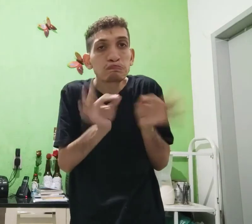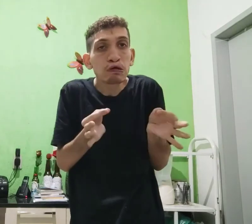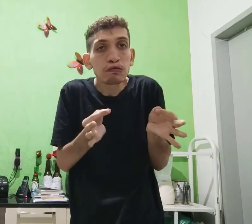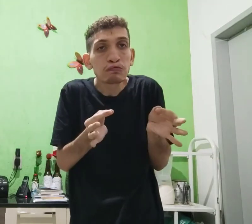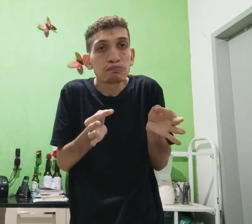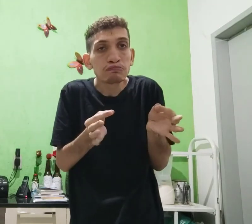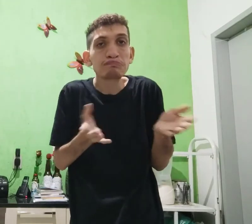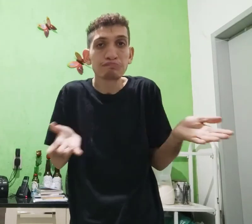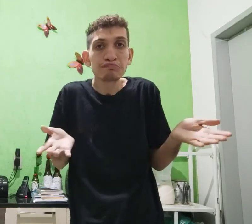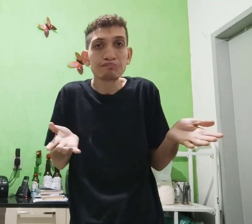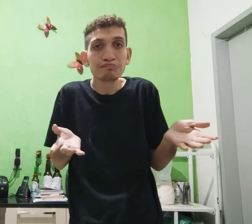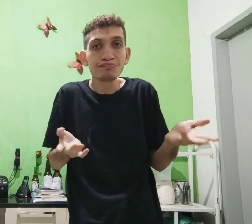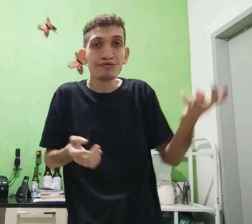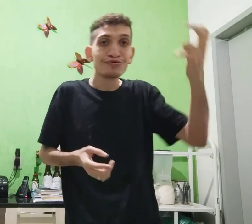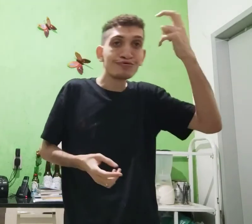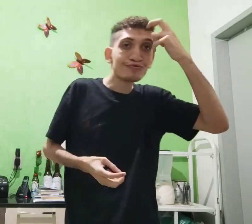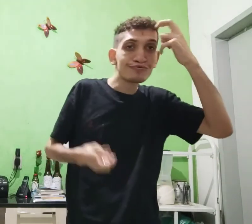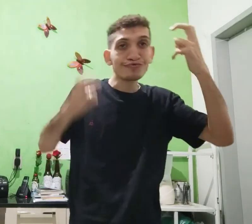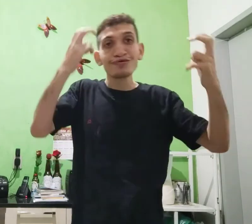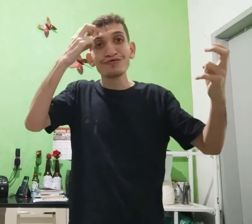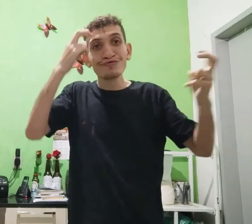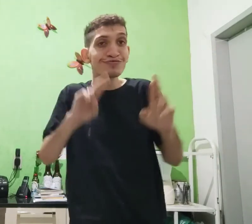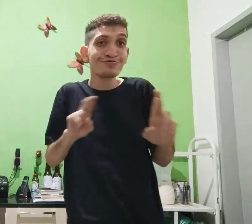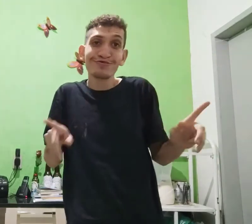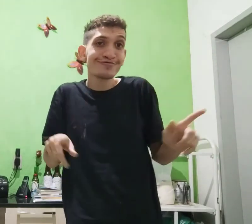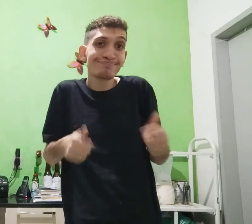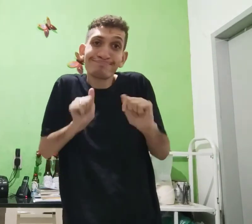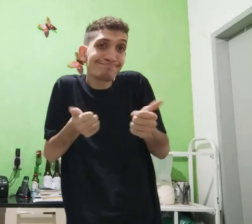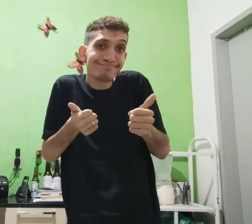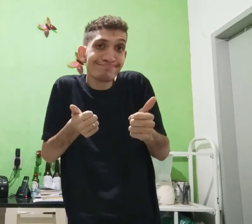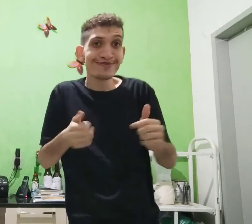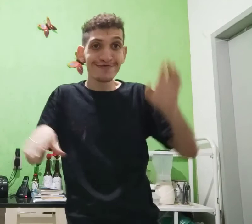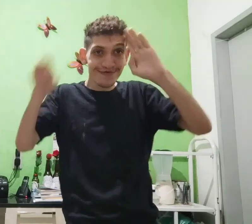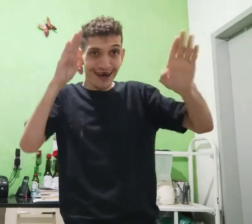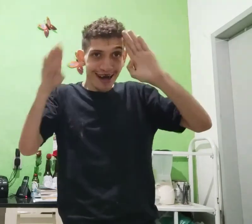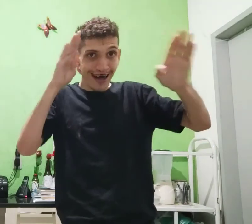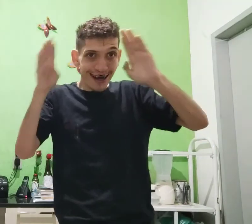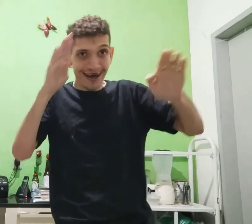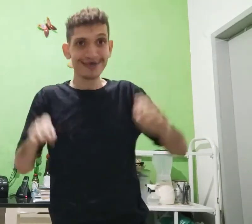apontação simples, cultura e cultura diferentes. Vamos!